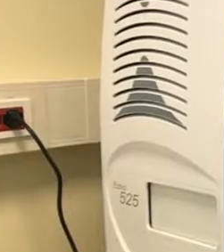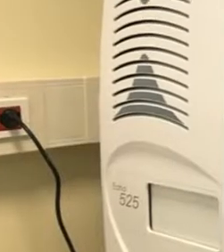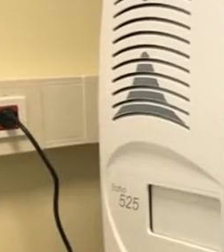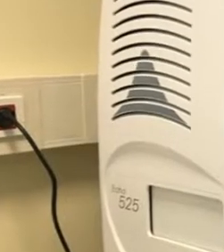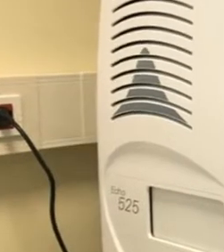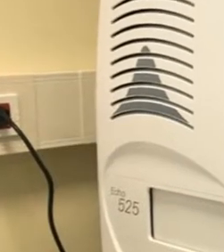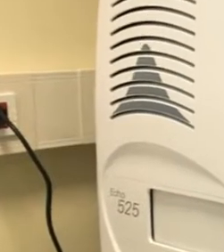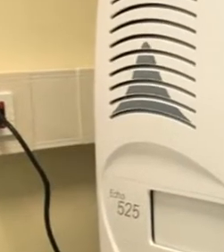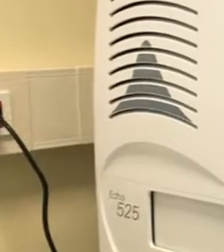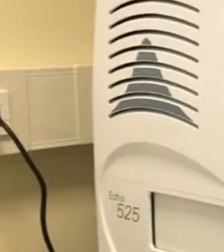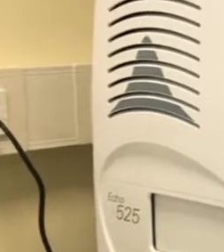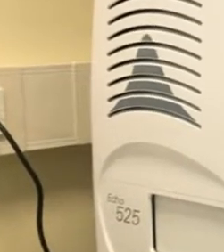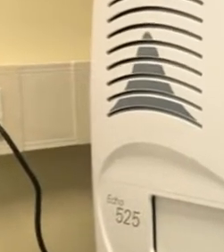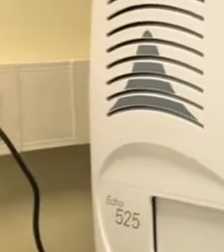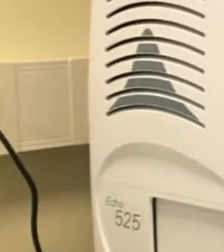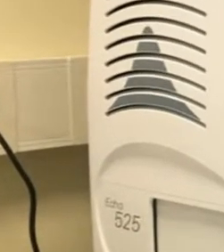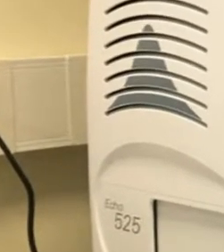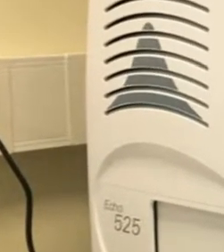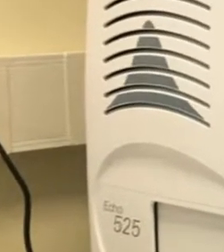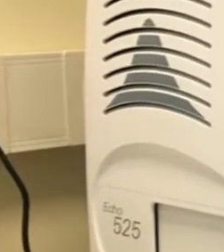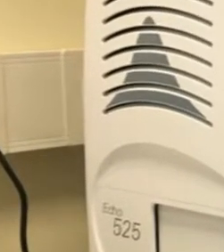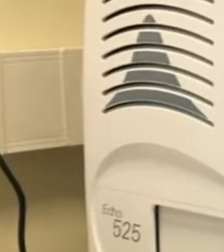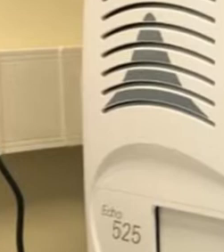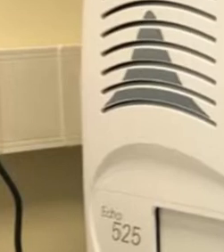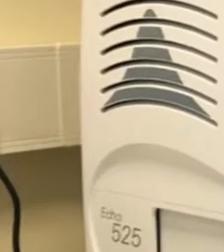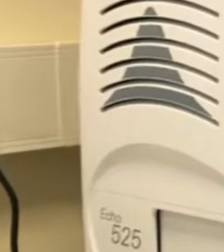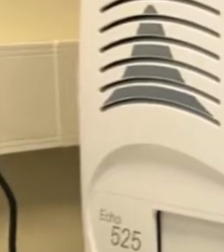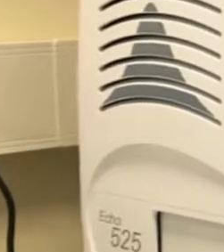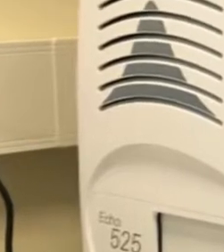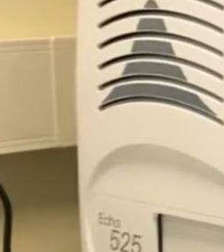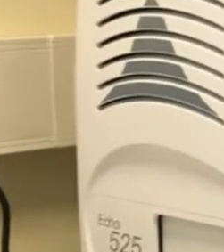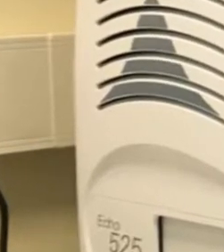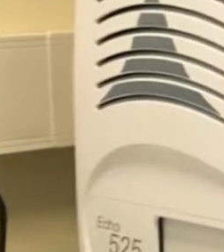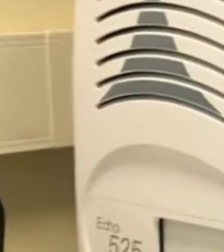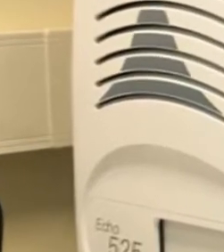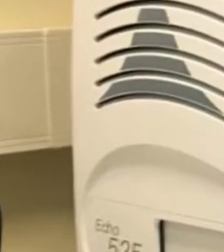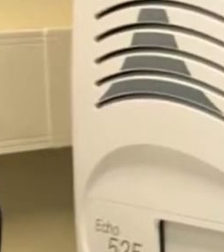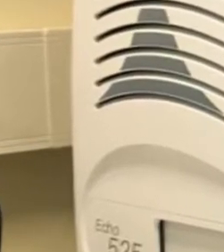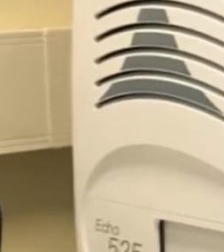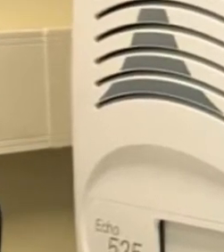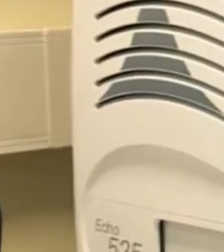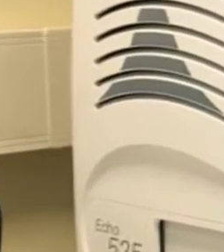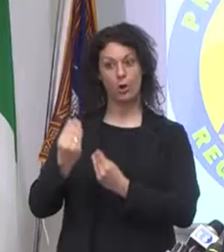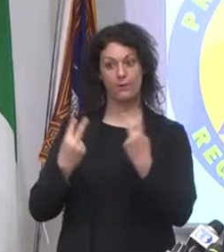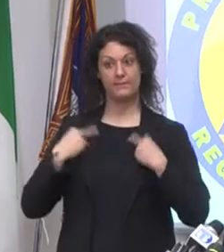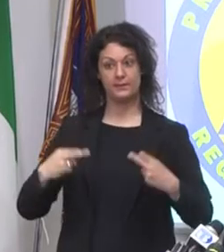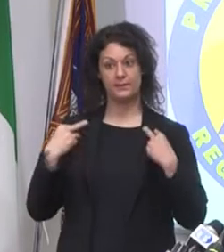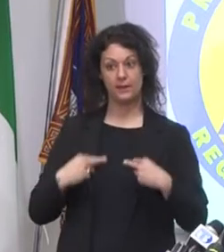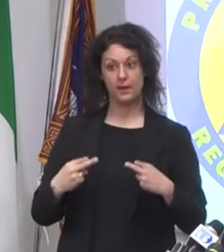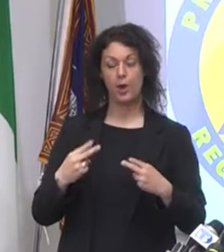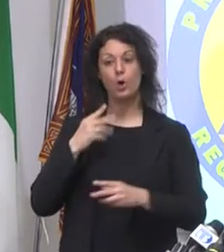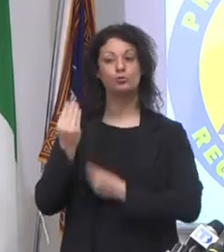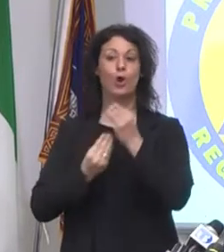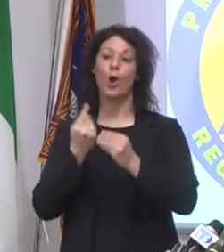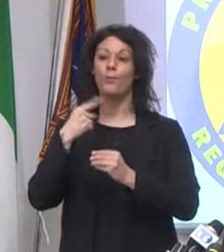Infine i tamponi hanno intanto raggiunto quota 200.000 anche grazie al nuovo apparecchio arrivato a Padova dall'Olanda. Chi non ha